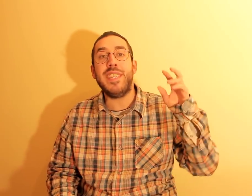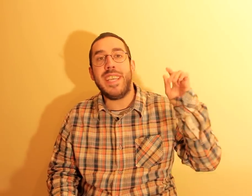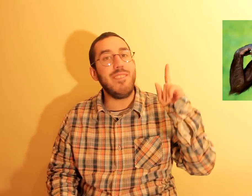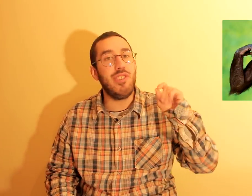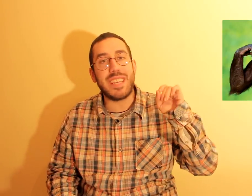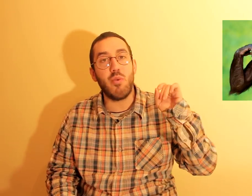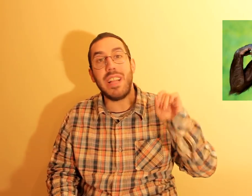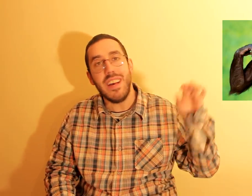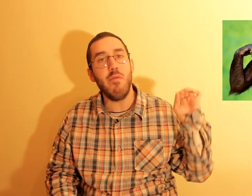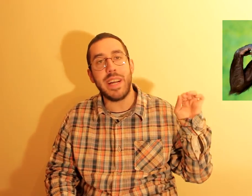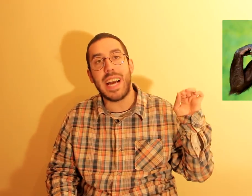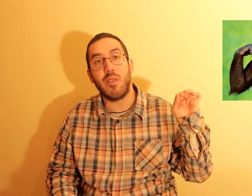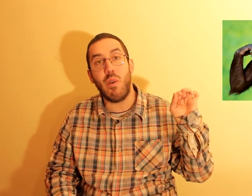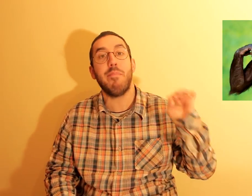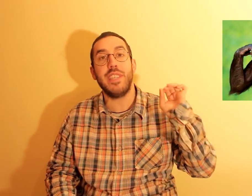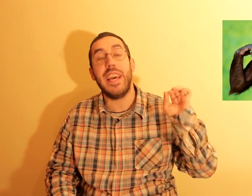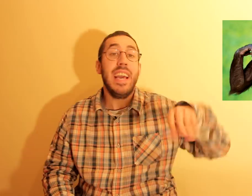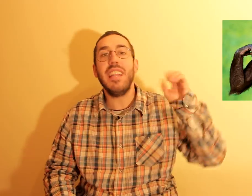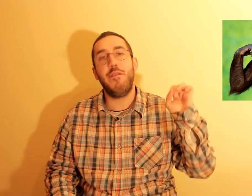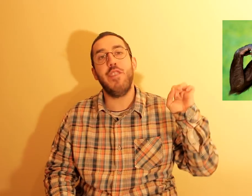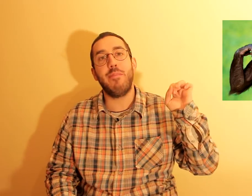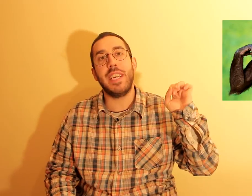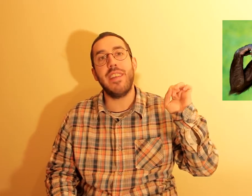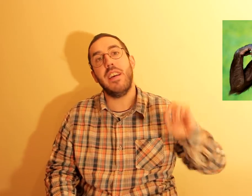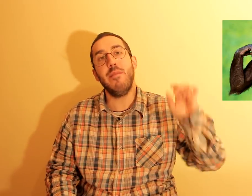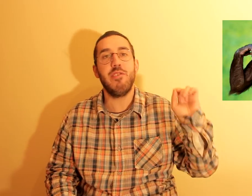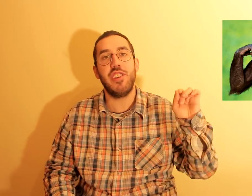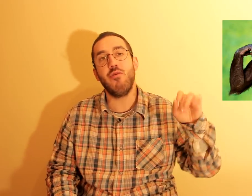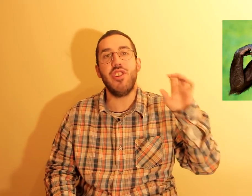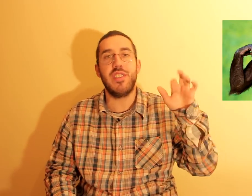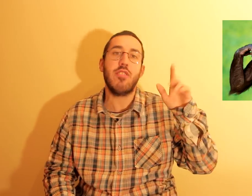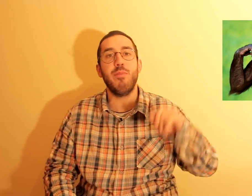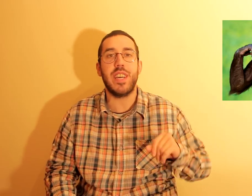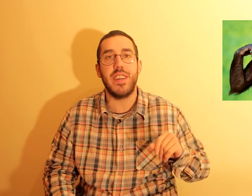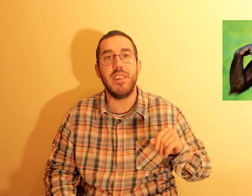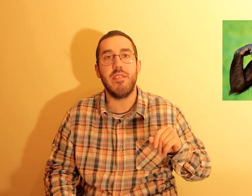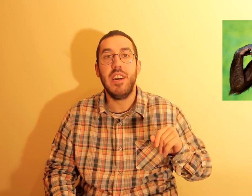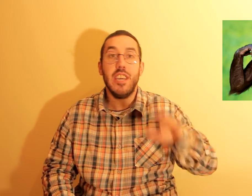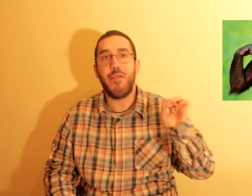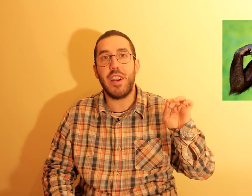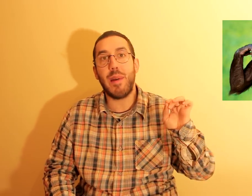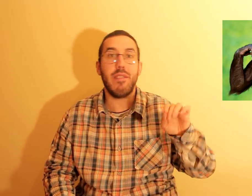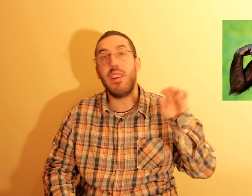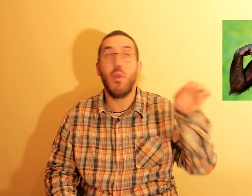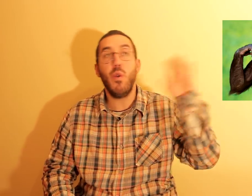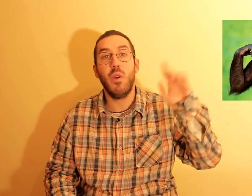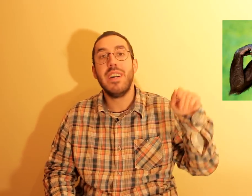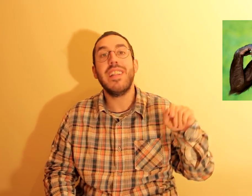assédio sexual a um macaco. Ah, pois é! Ela foi apanhada a mexer nos genitais do macaquinho. E foi gravada, olha, uh, está